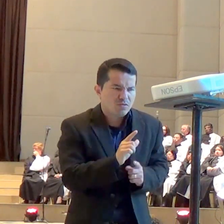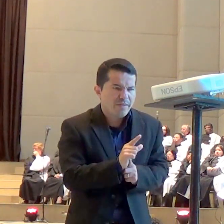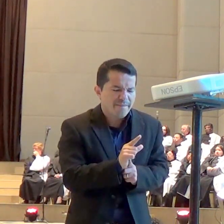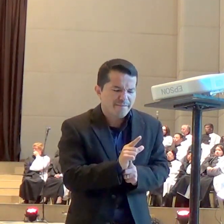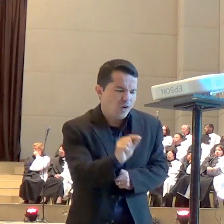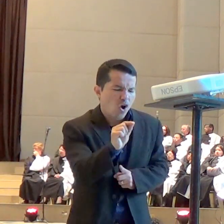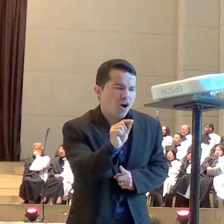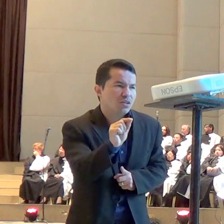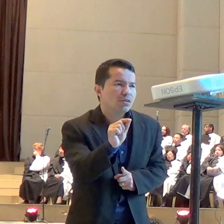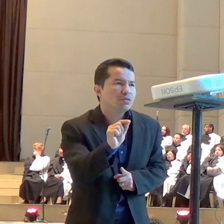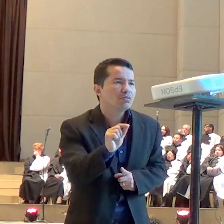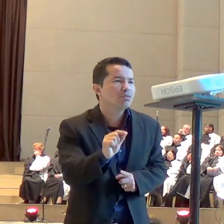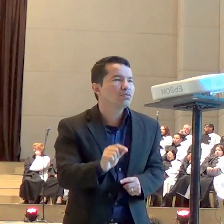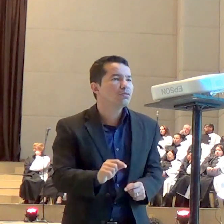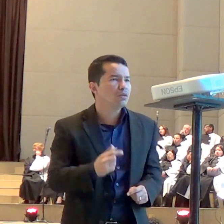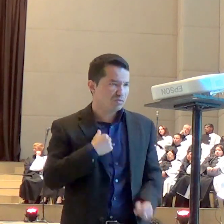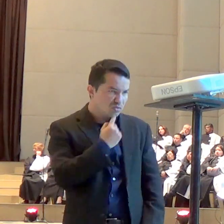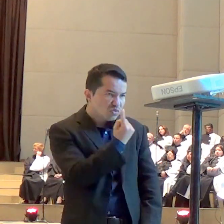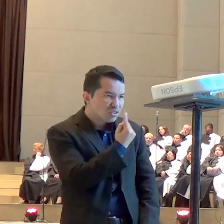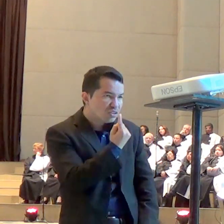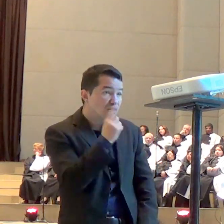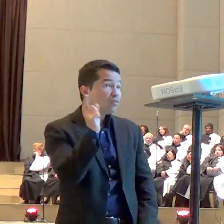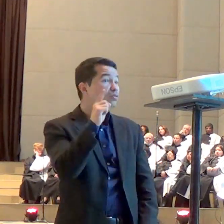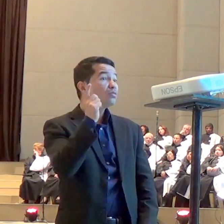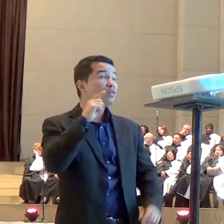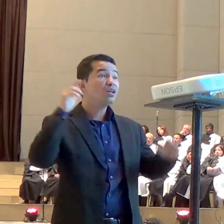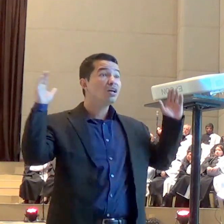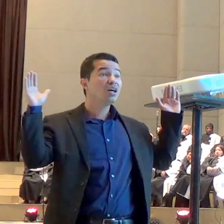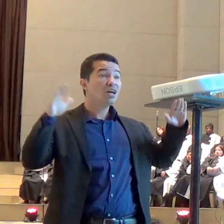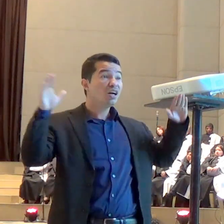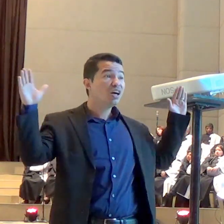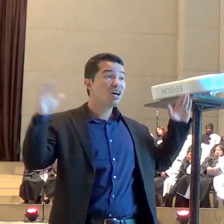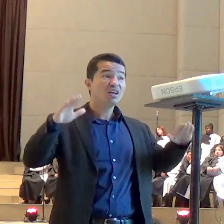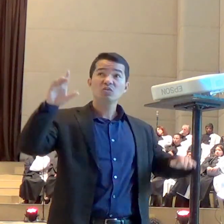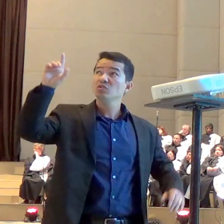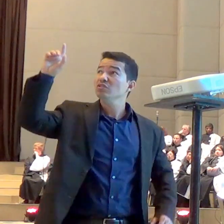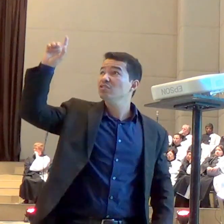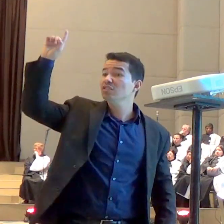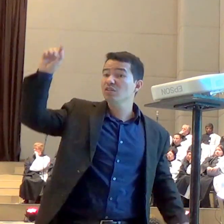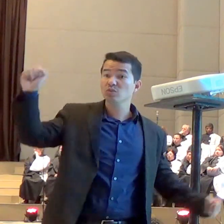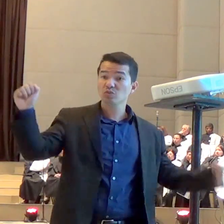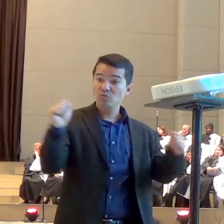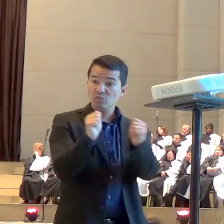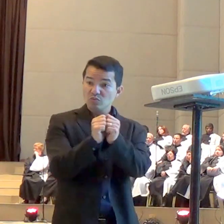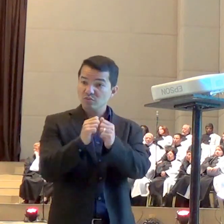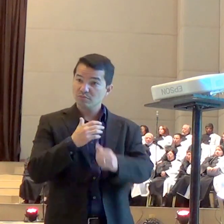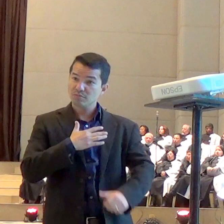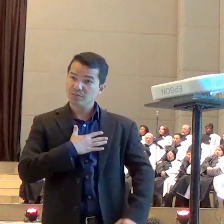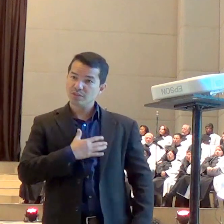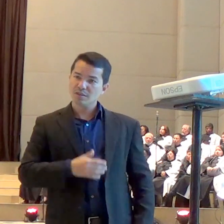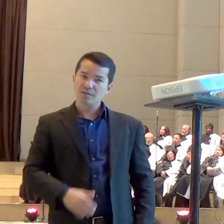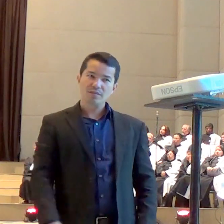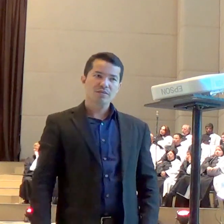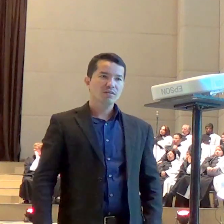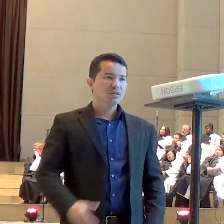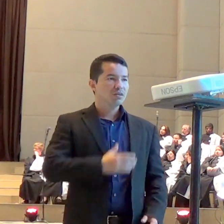é tremendo isso há coisas que Deus está fazendo e que a gente não